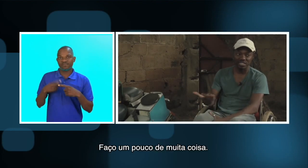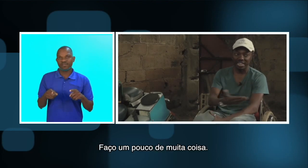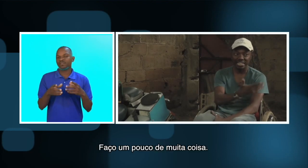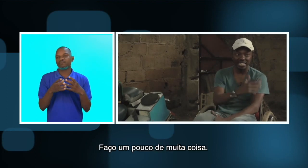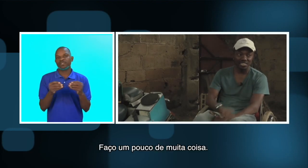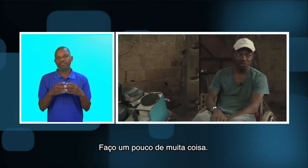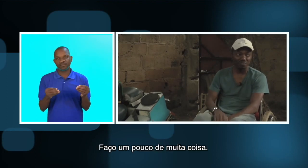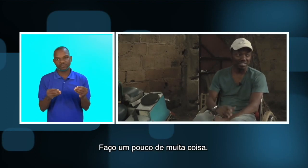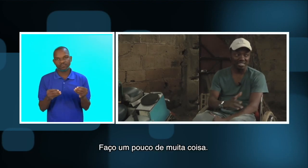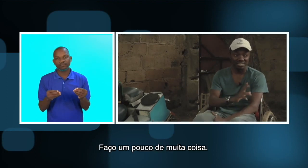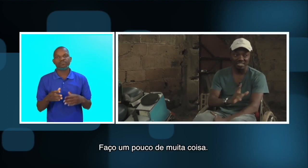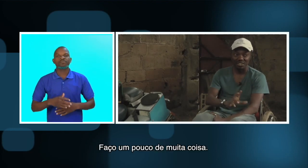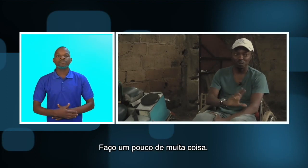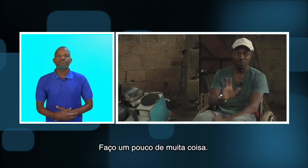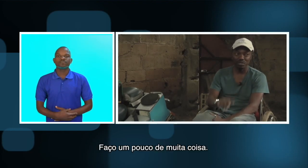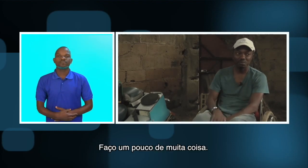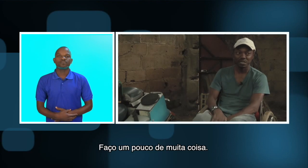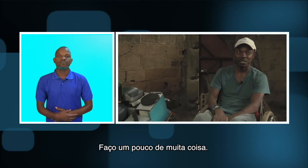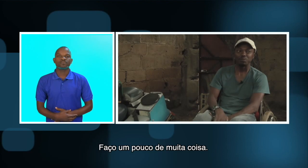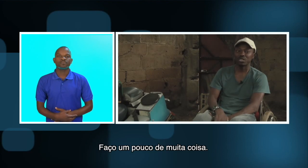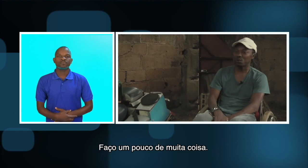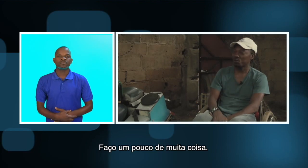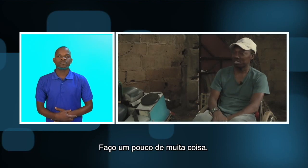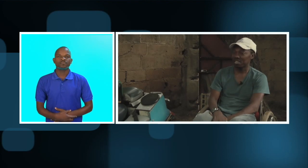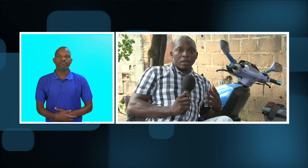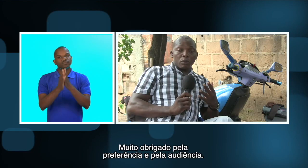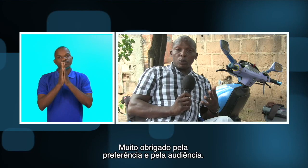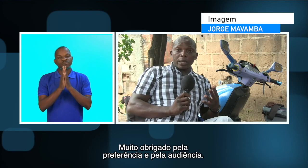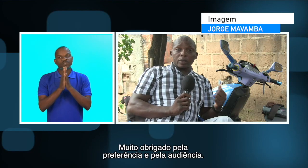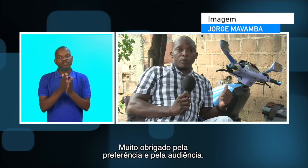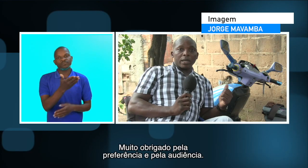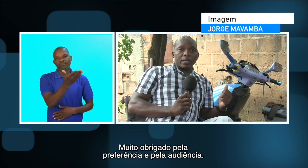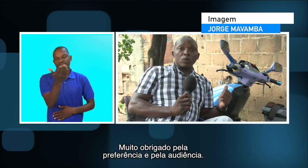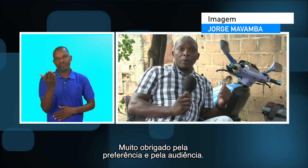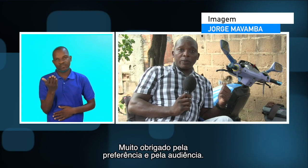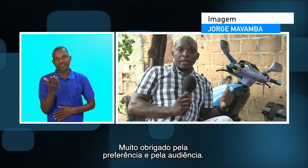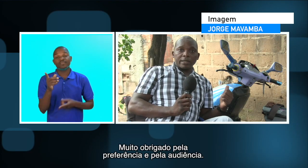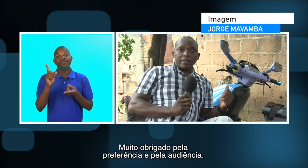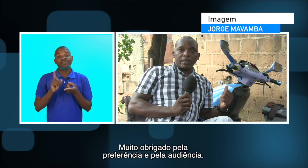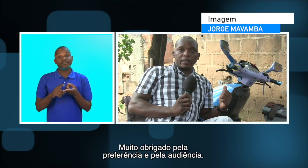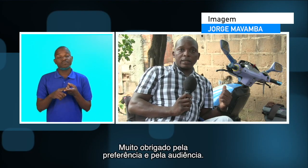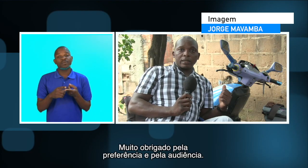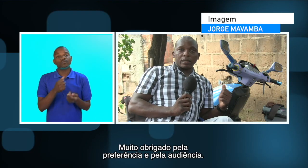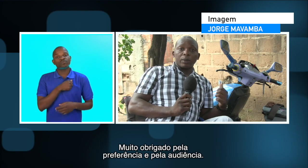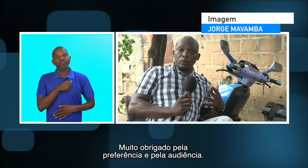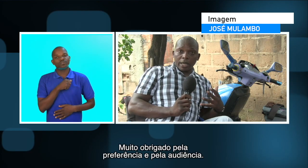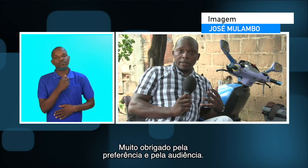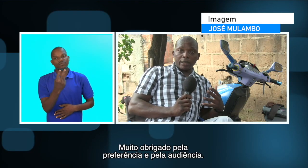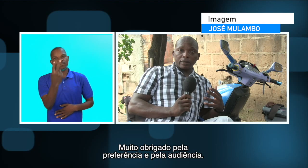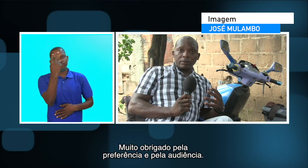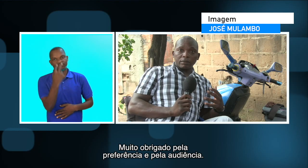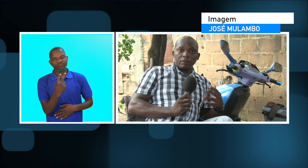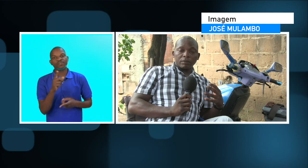a desenvolver trailers estou a fazer um pouco de muita coisa muito obrigado pela sua preferência e pela